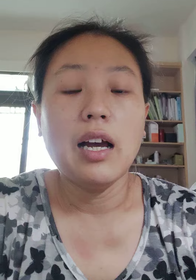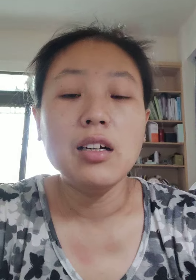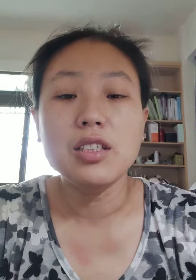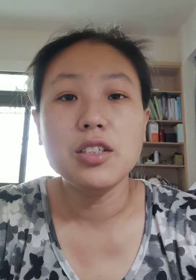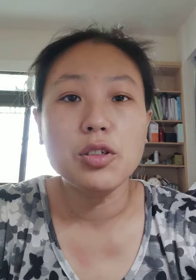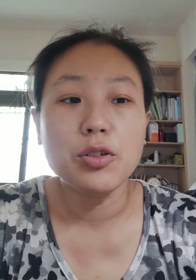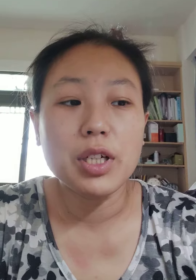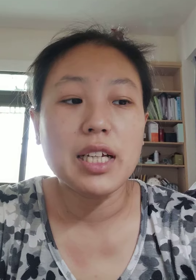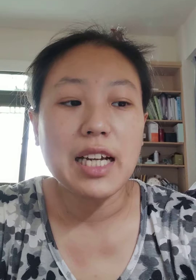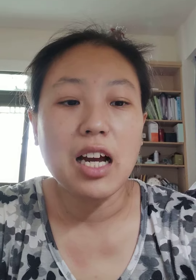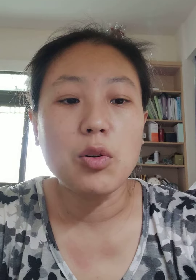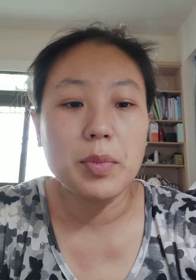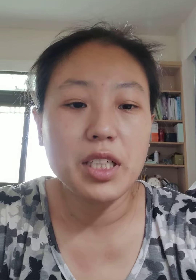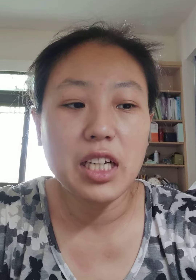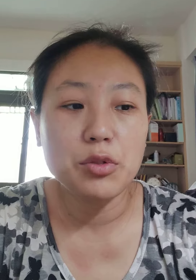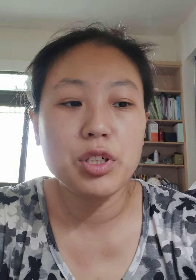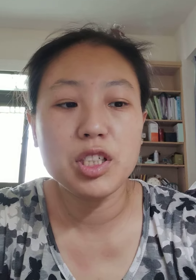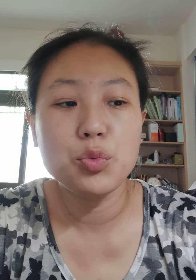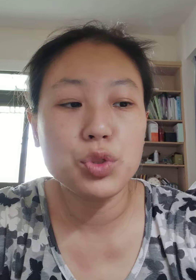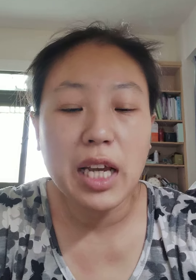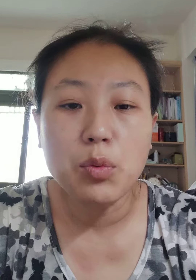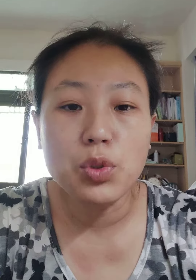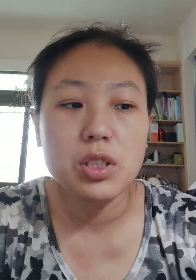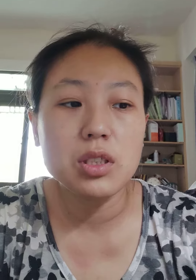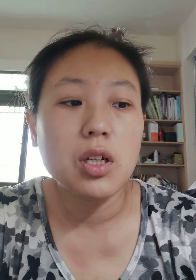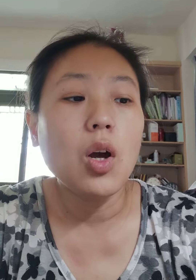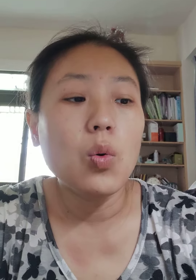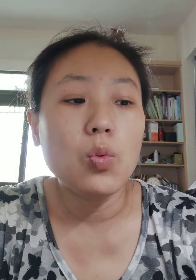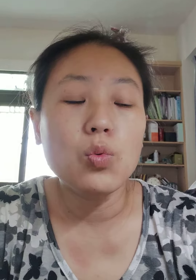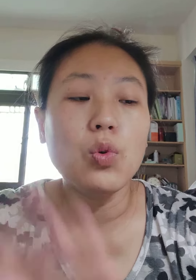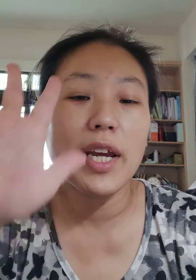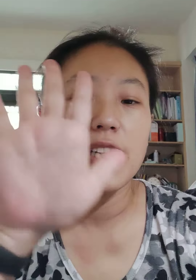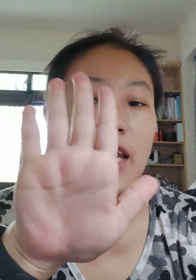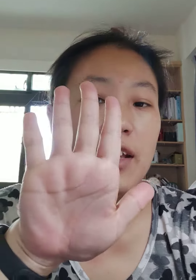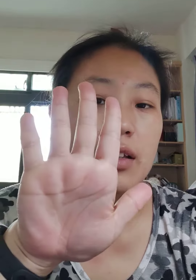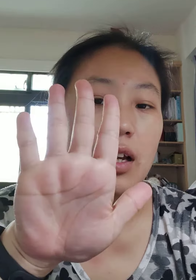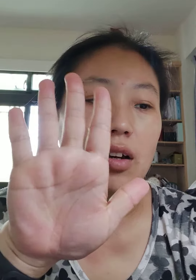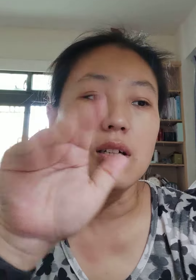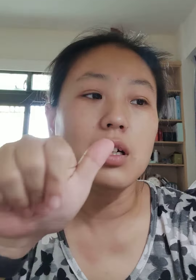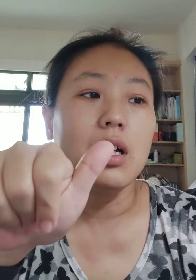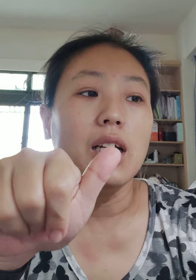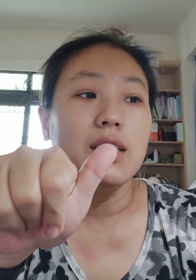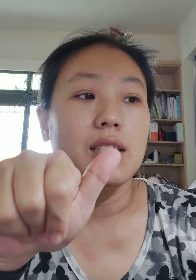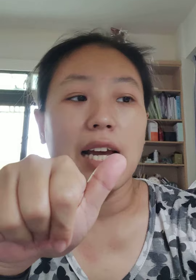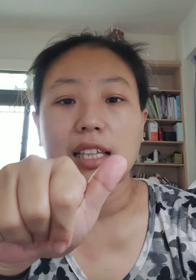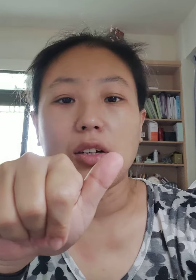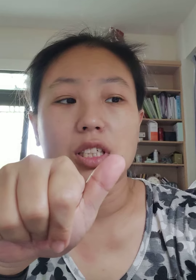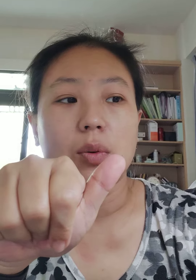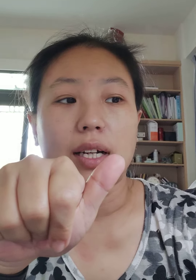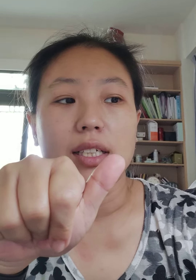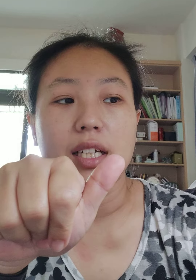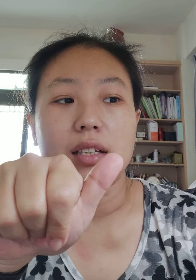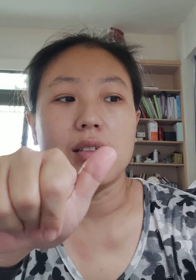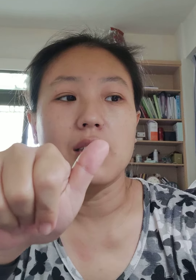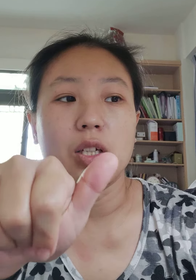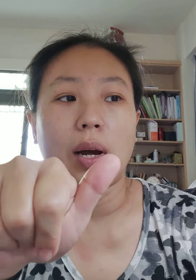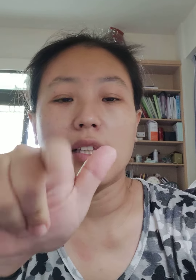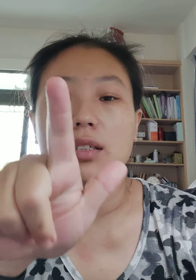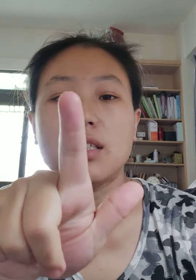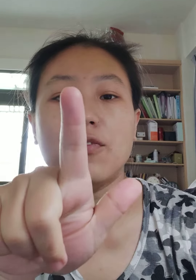圣中同学大家好我们一起来学习五三五四五灰点大道金光一线一贯正